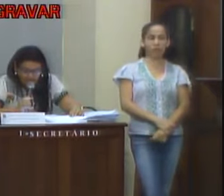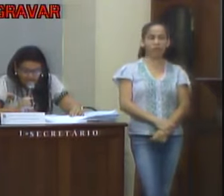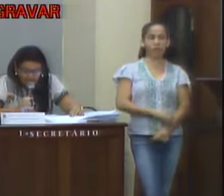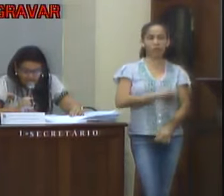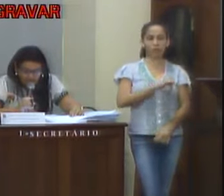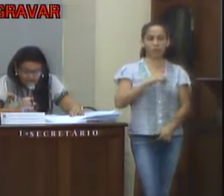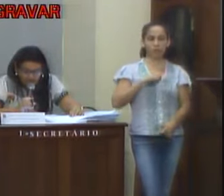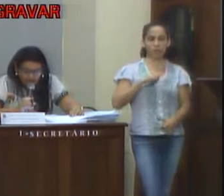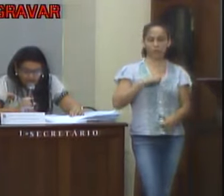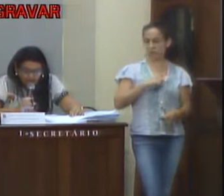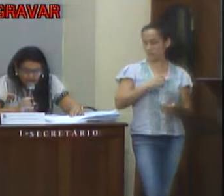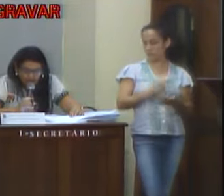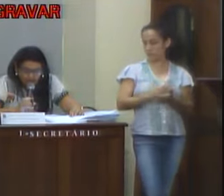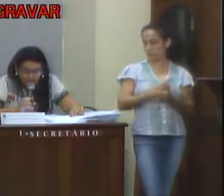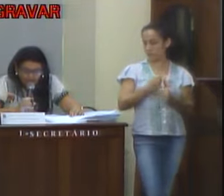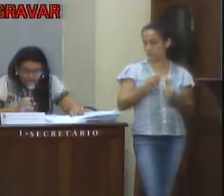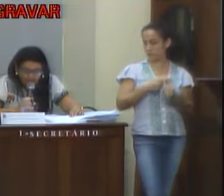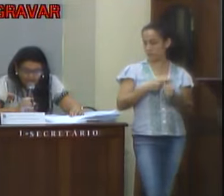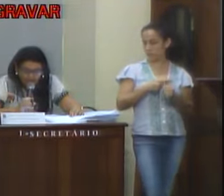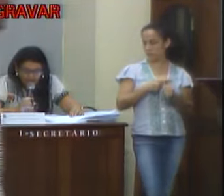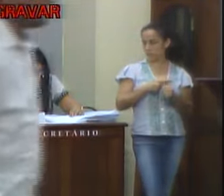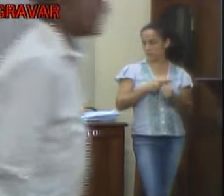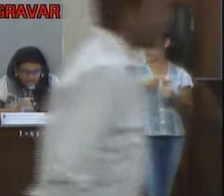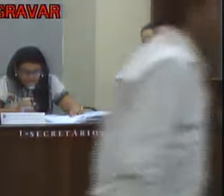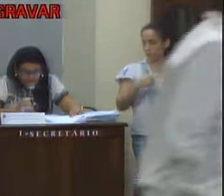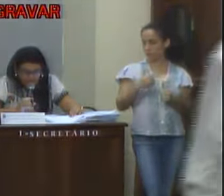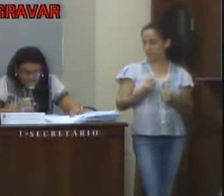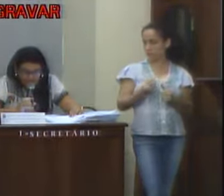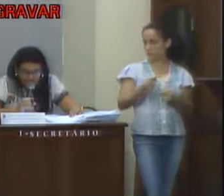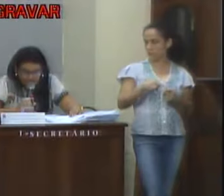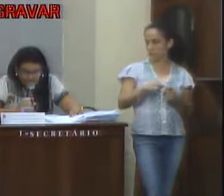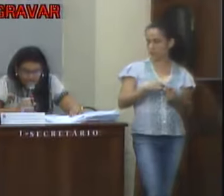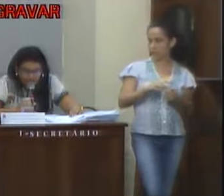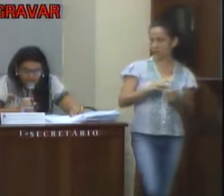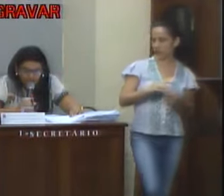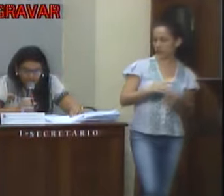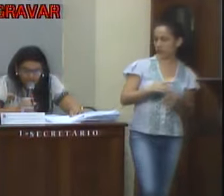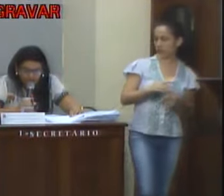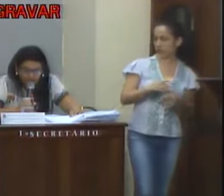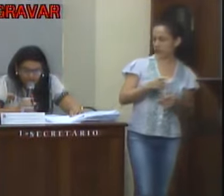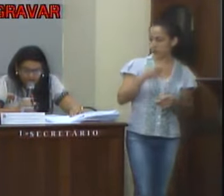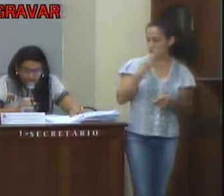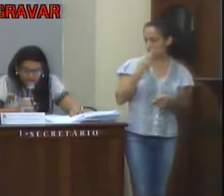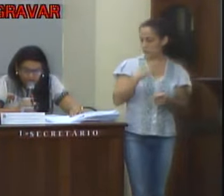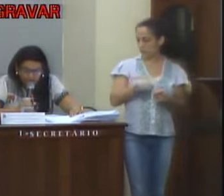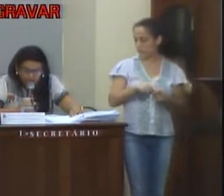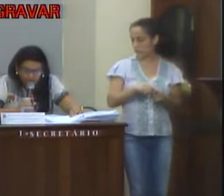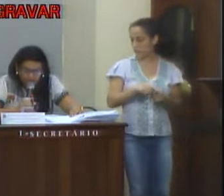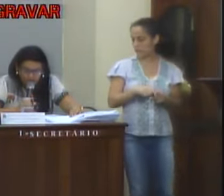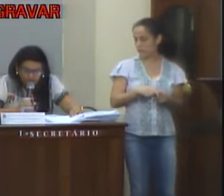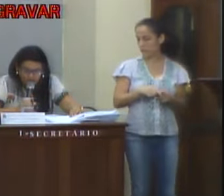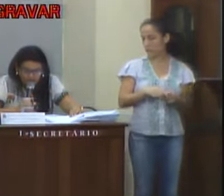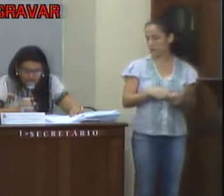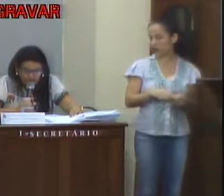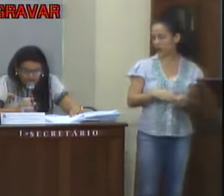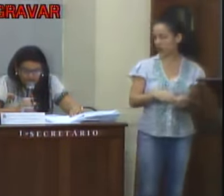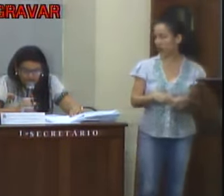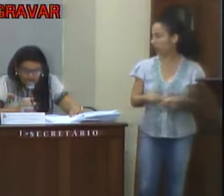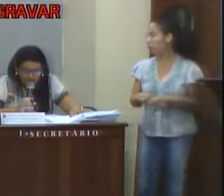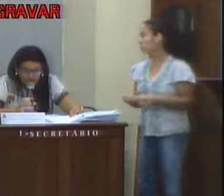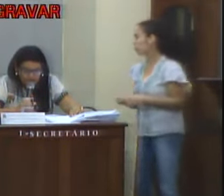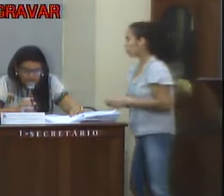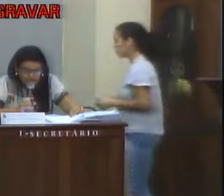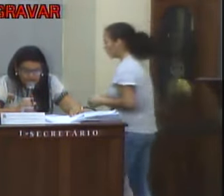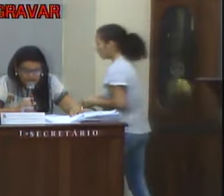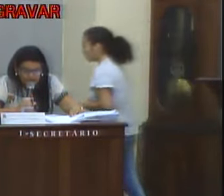Irregularidade número 1. Não houve o repasse integral da contribuição previdenciária do servidor, contrariano o disposto no inciso 2 do artigo 1º da Lei